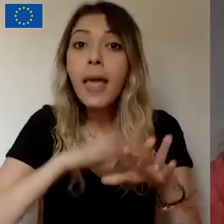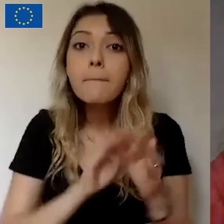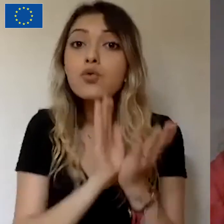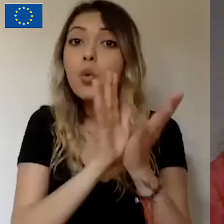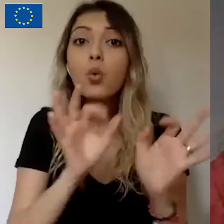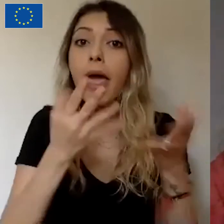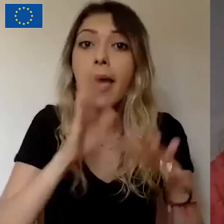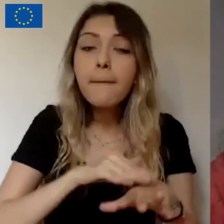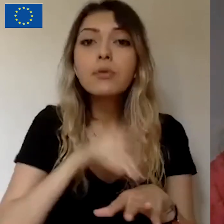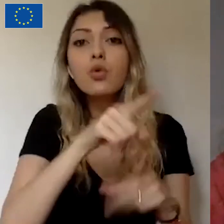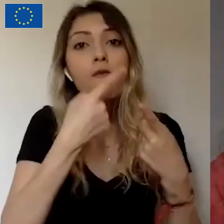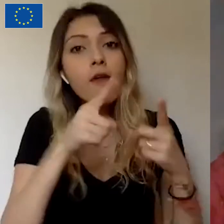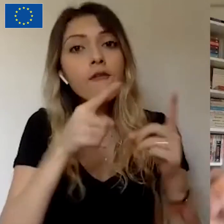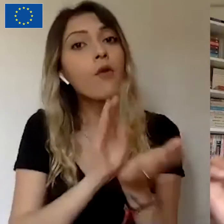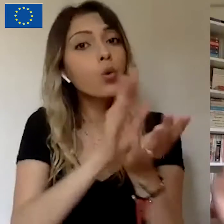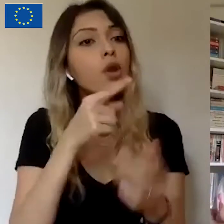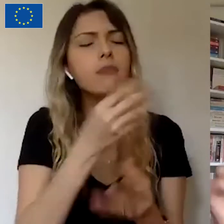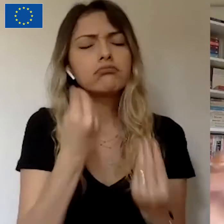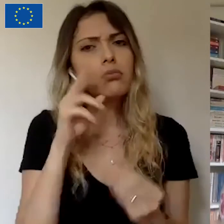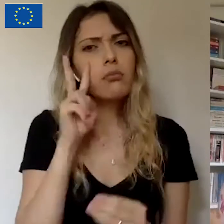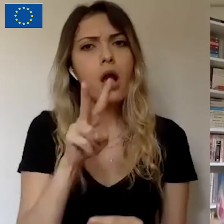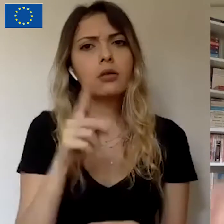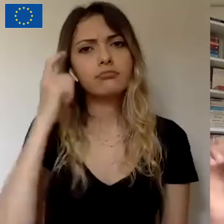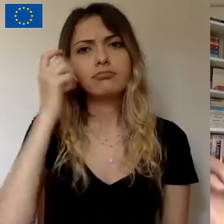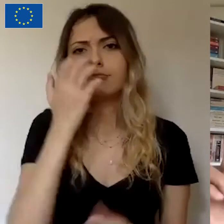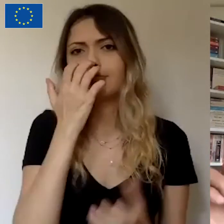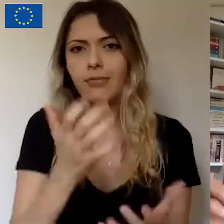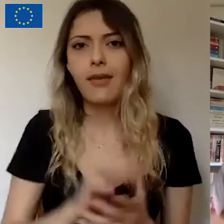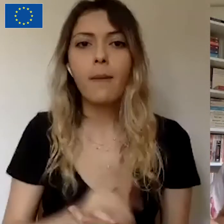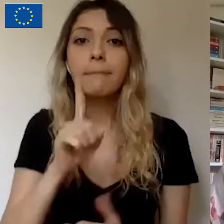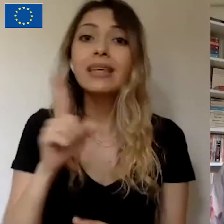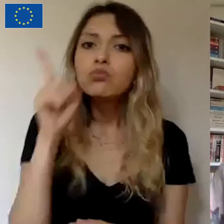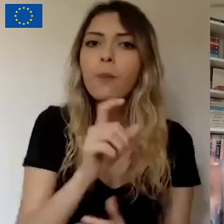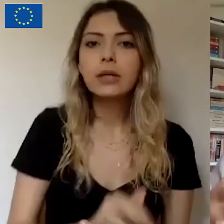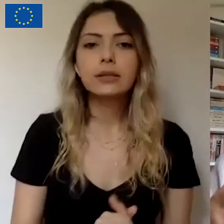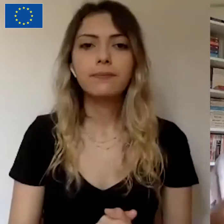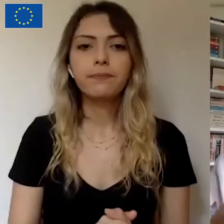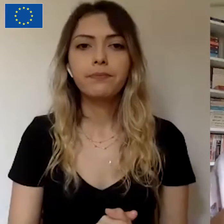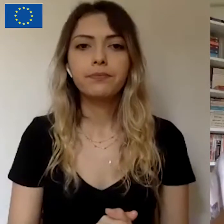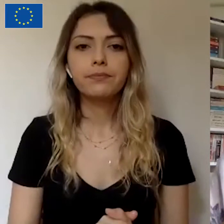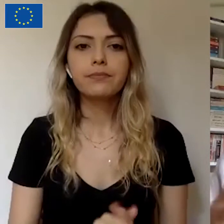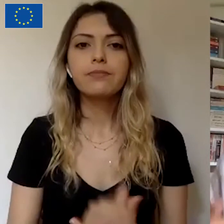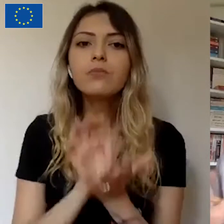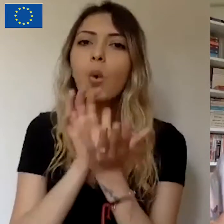mutlaka bakın derim proje oluştururken. Bir soru sormak istiyorum. Ödül seçeneğinin olduğu fonlama